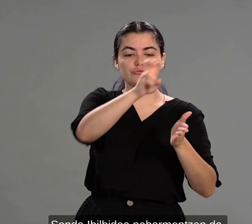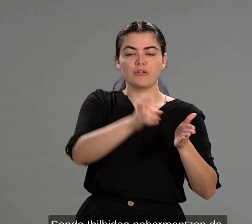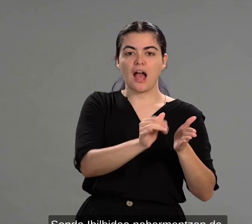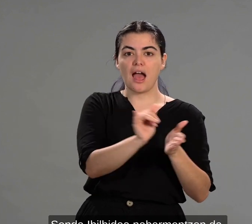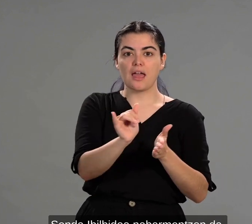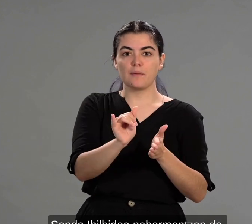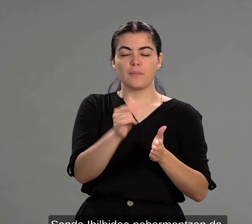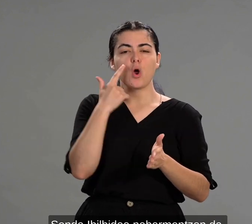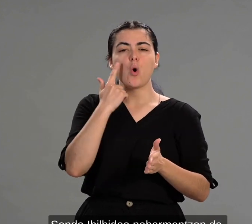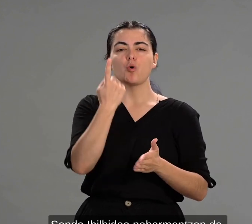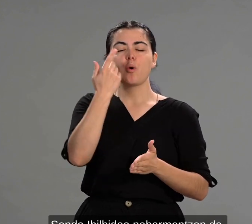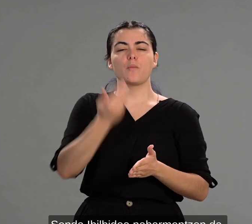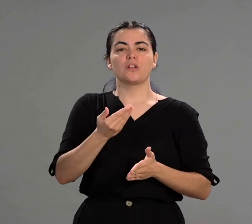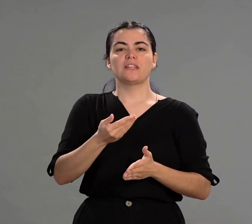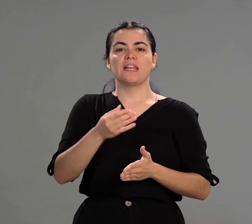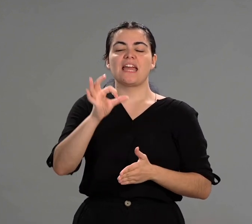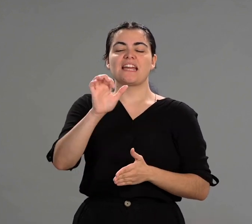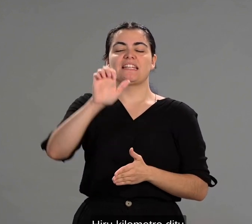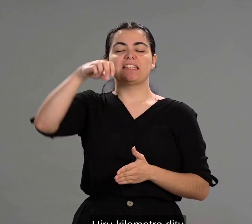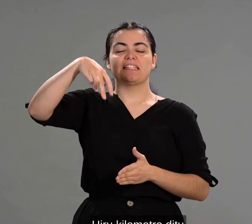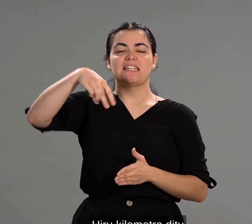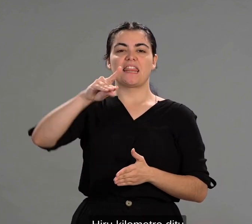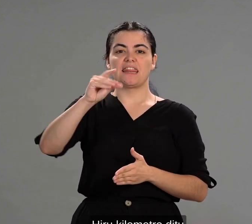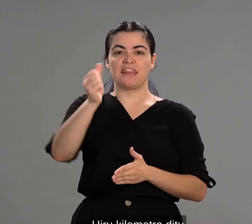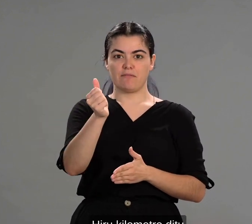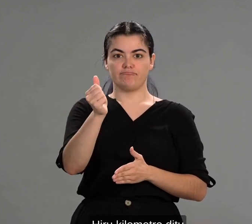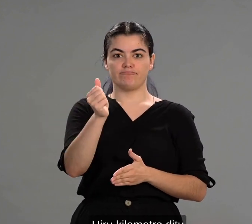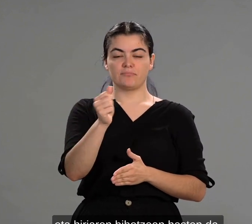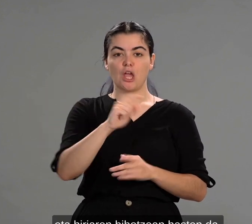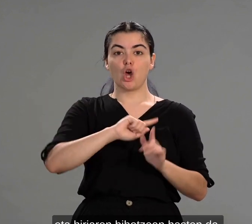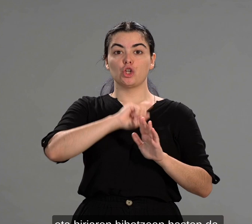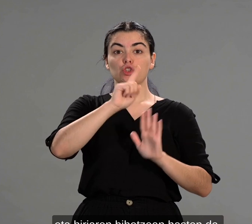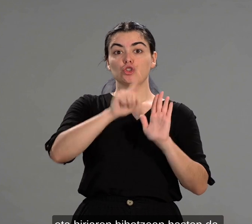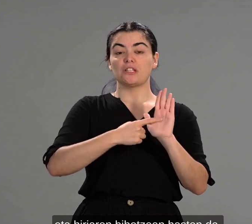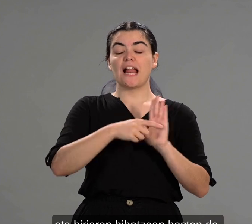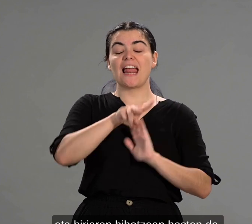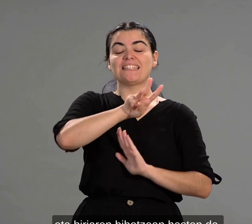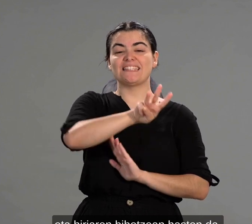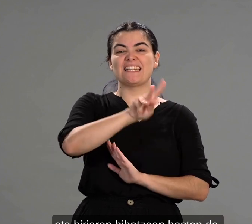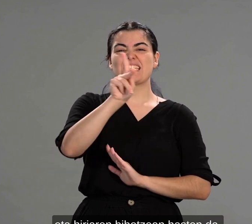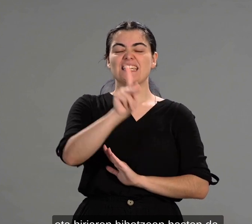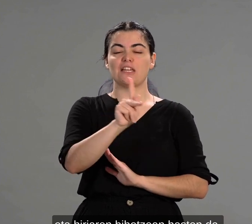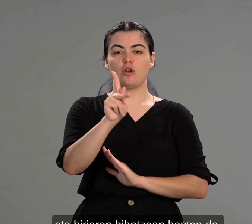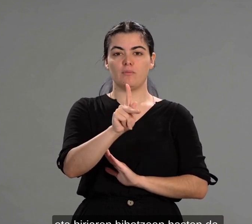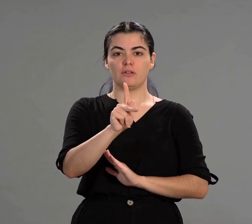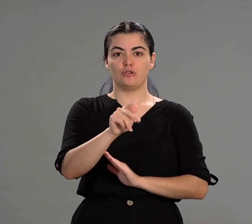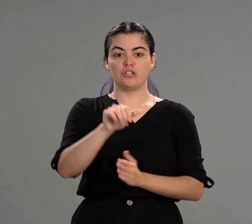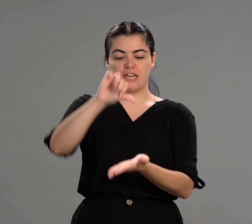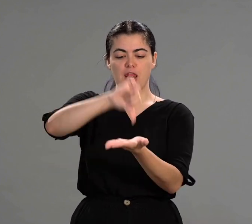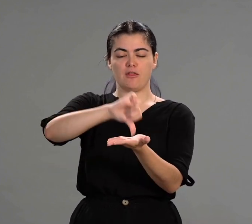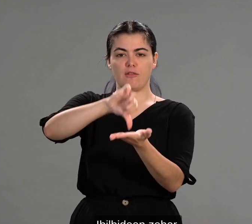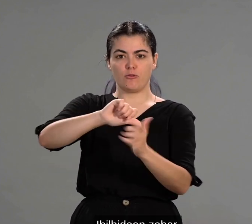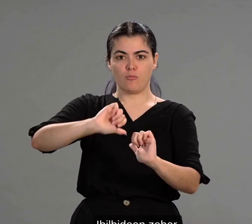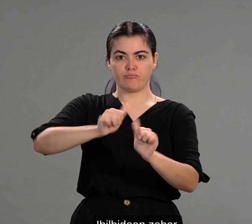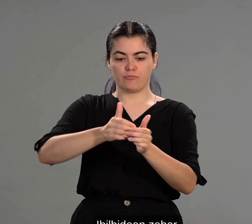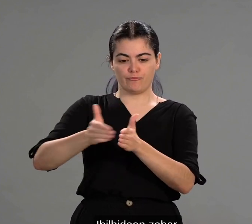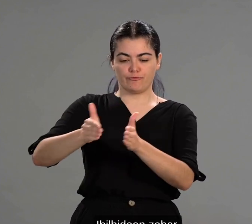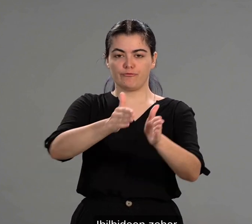ibilbidean abarmentzen da. Iru kilometro ditu eta iriaren bihotzean asten da. Ibilbidean zehar,